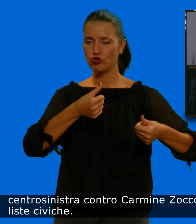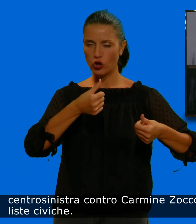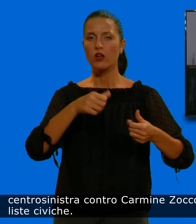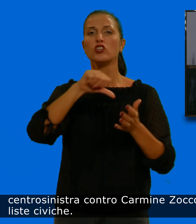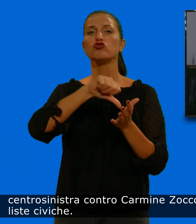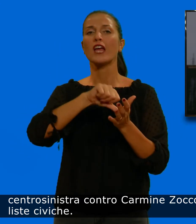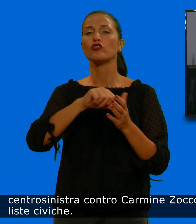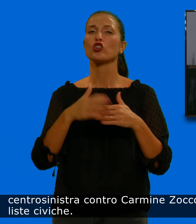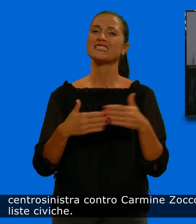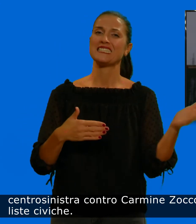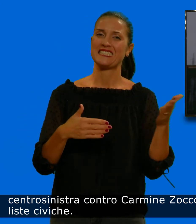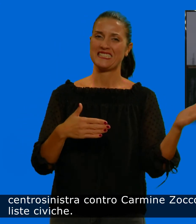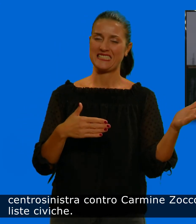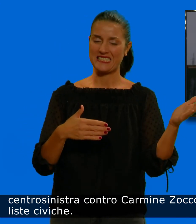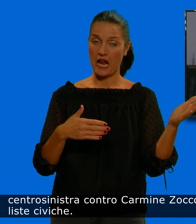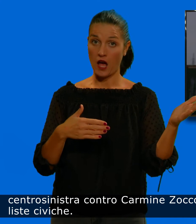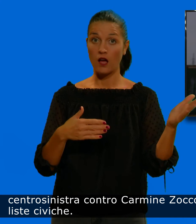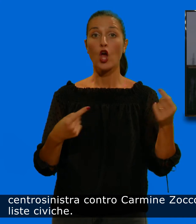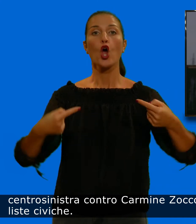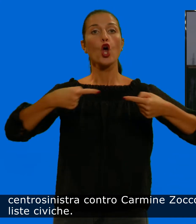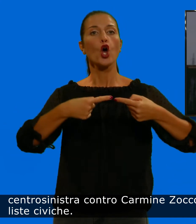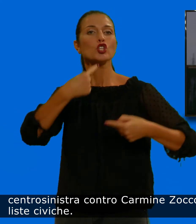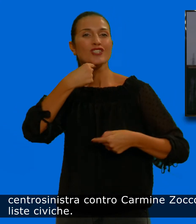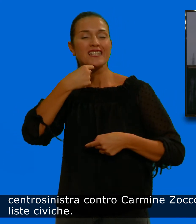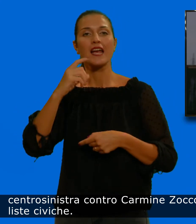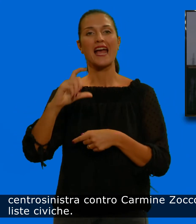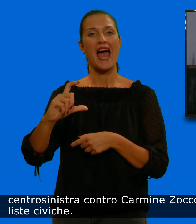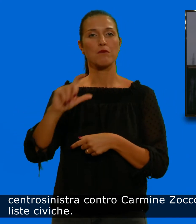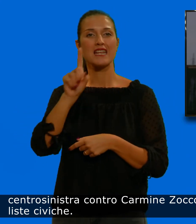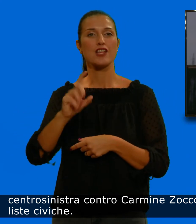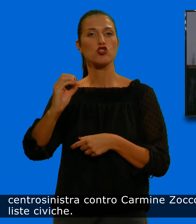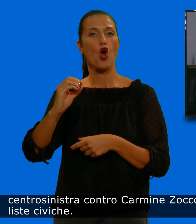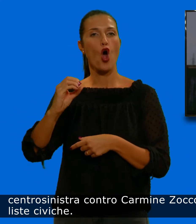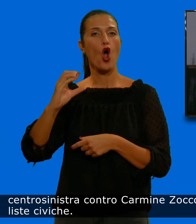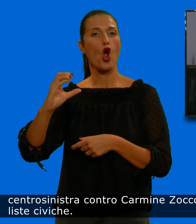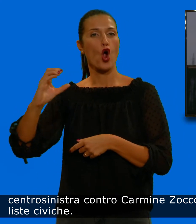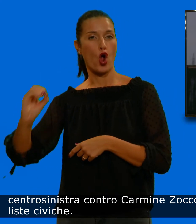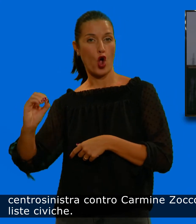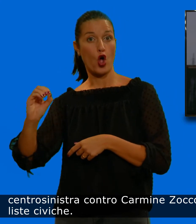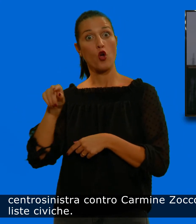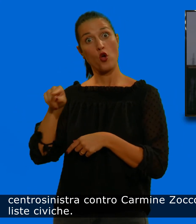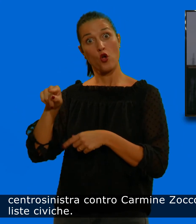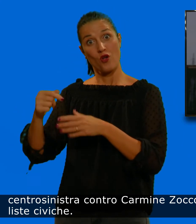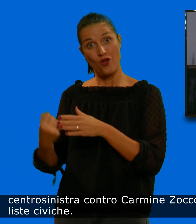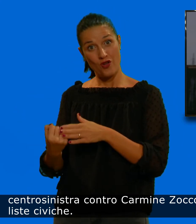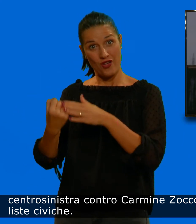contro Carmine Zocco appoggiato da tre liste civiche.